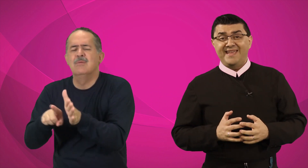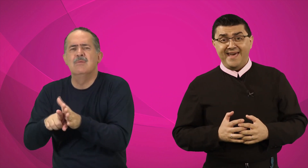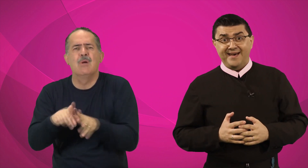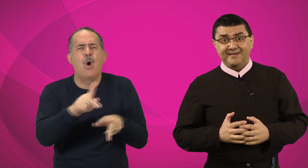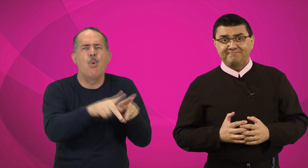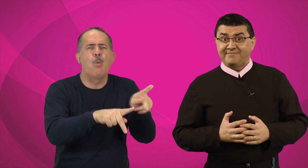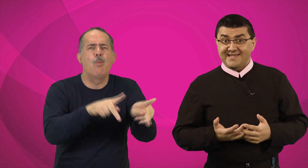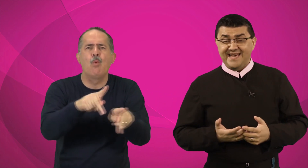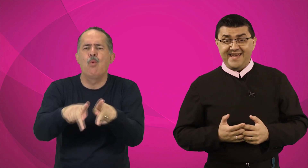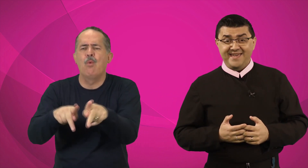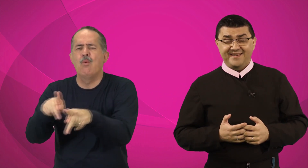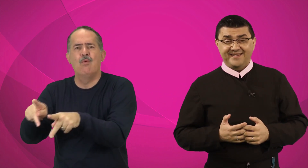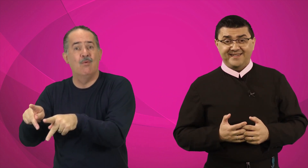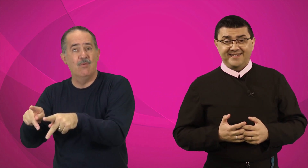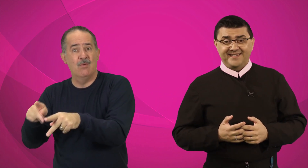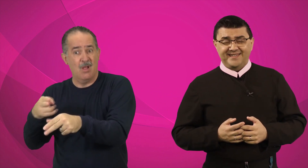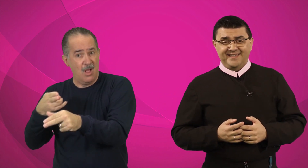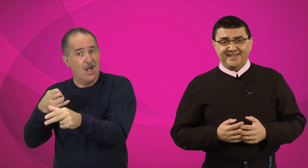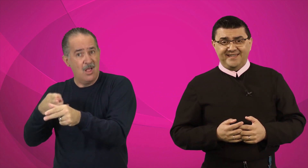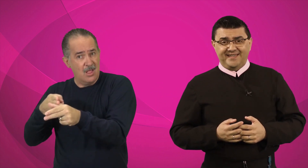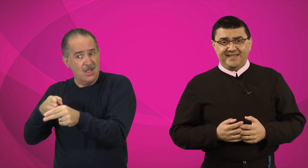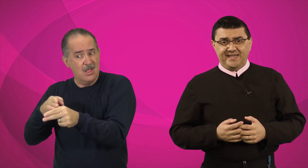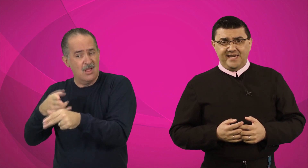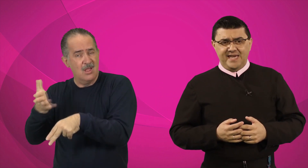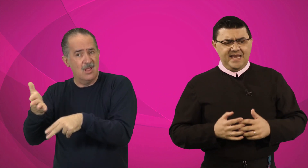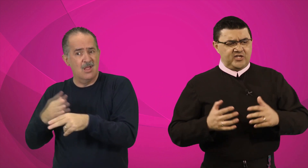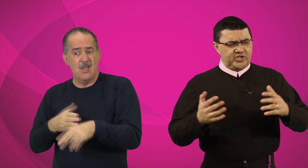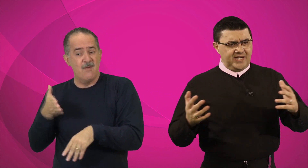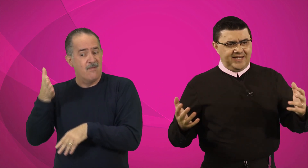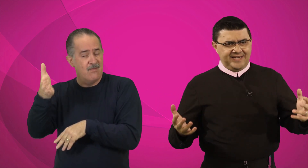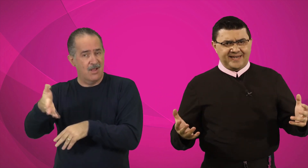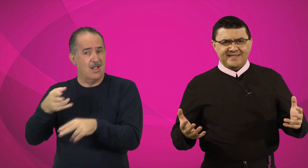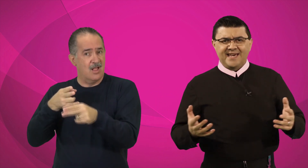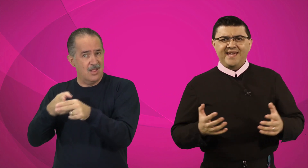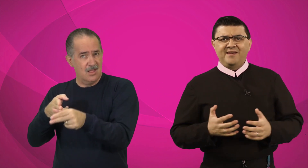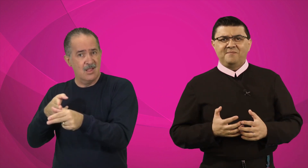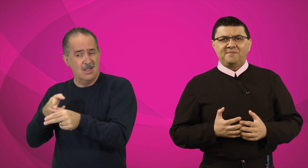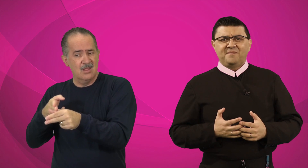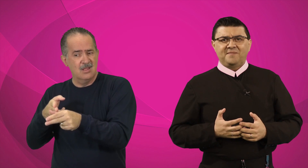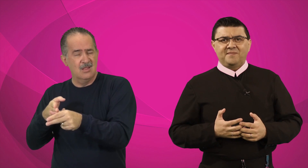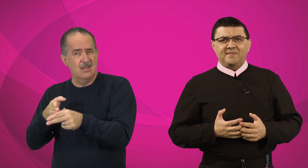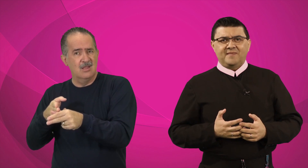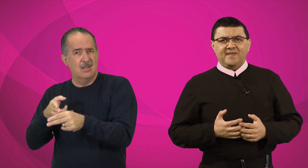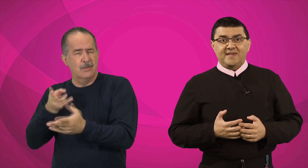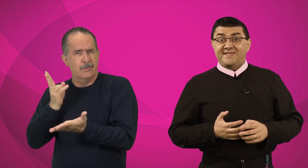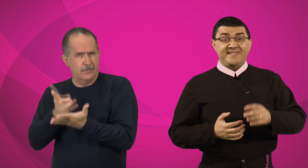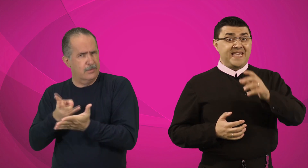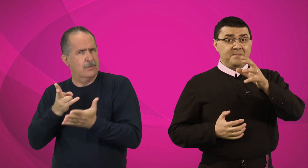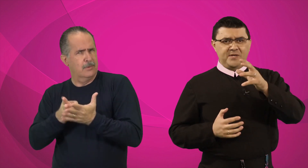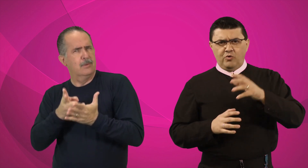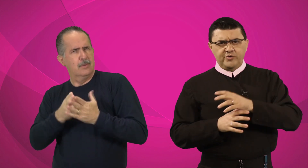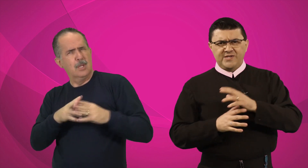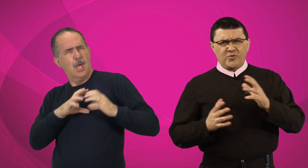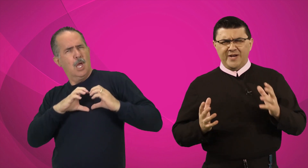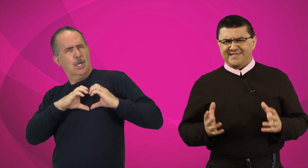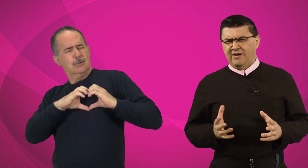terra, Nazaré. Ele chega ali em Nazaré, sempre com o seu coração